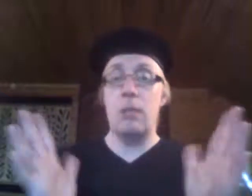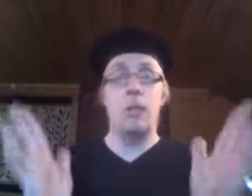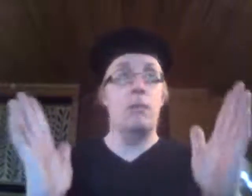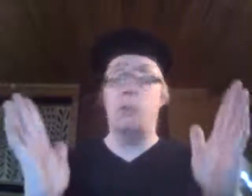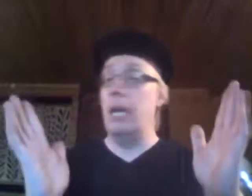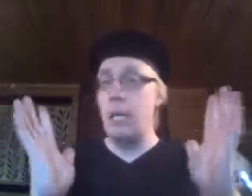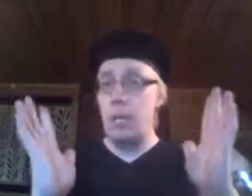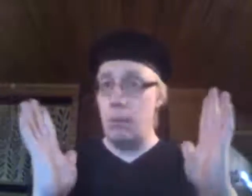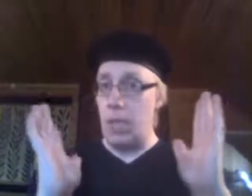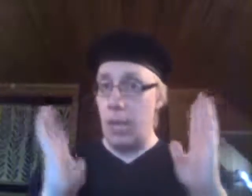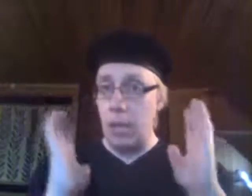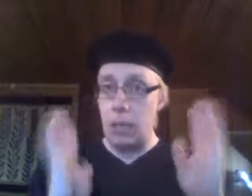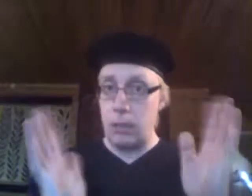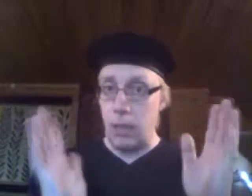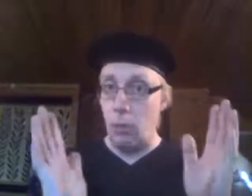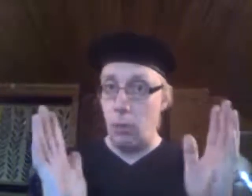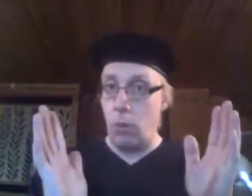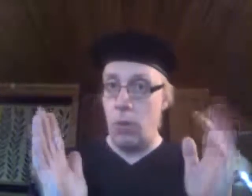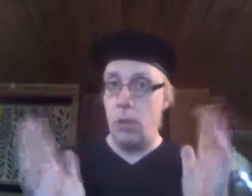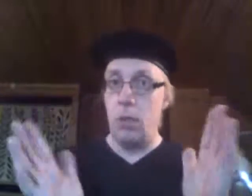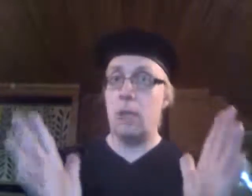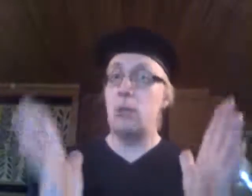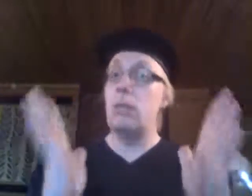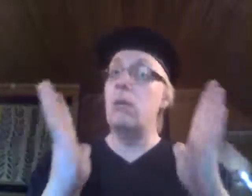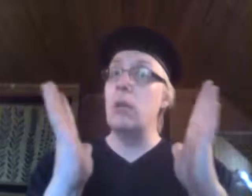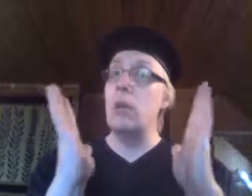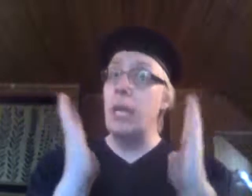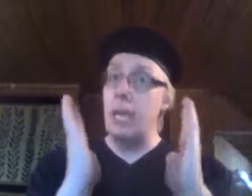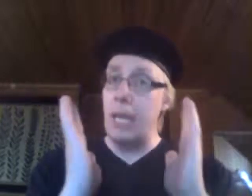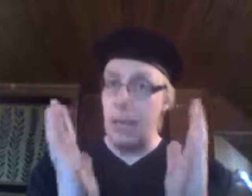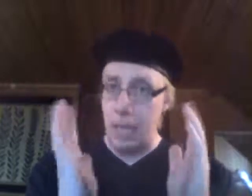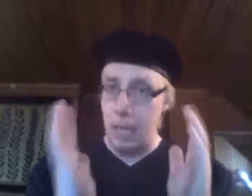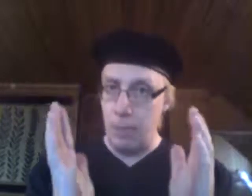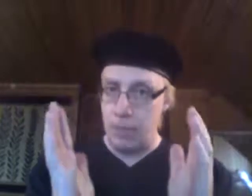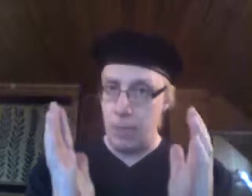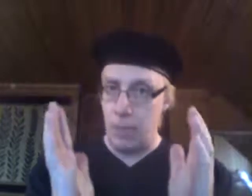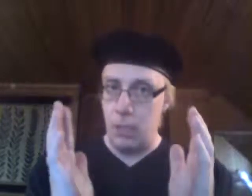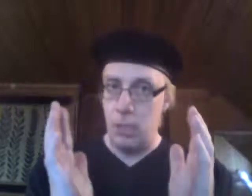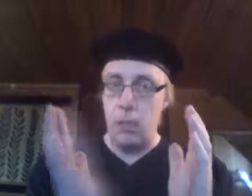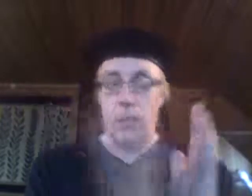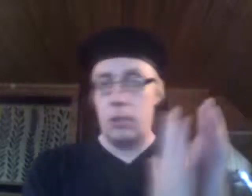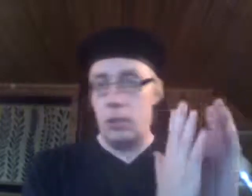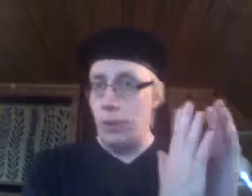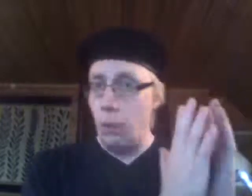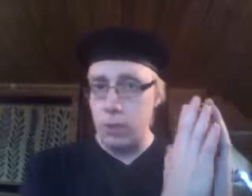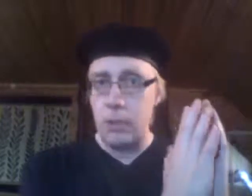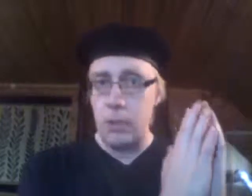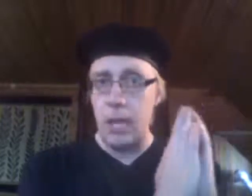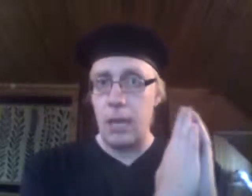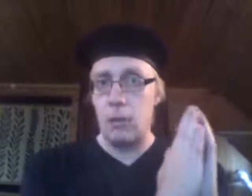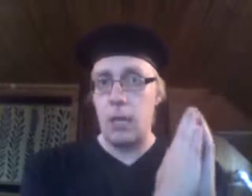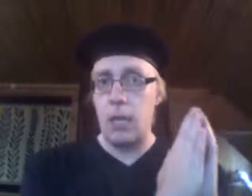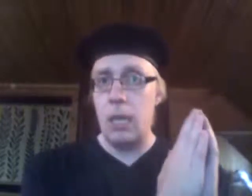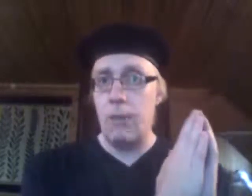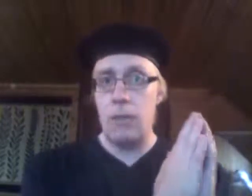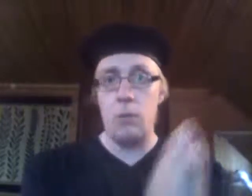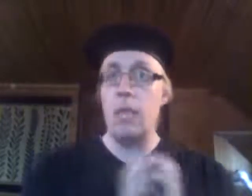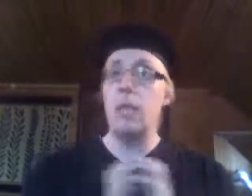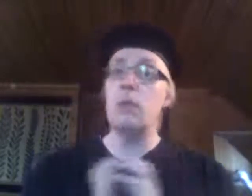tilanne. Näitä ihmisiä ei kannata haukkua. Kato, ne on liian herkä hippisiä. Kato, ne voi sitten tehdä jotain ikävää, niin kuin ne ei kato,